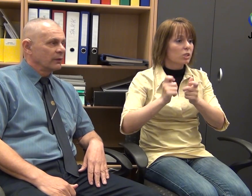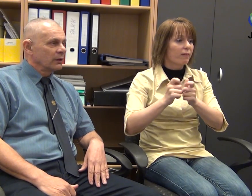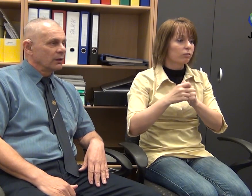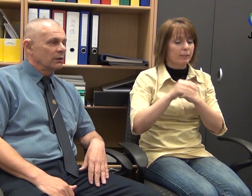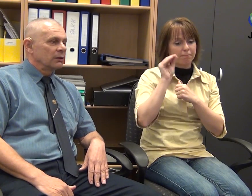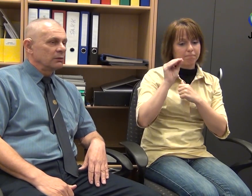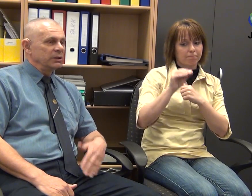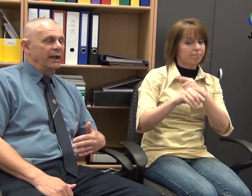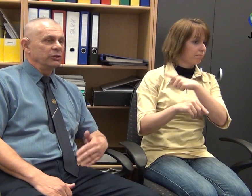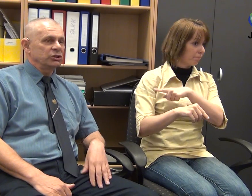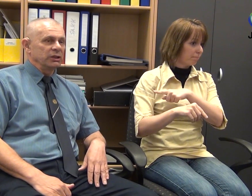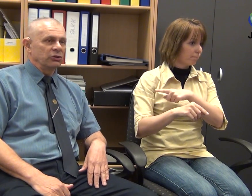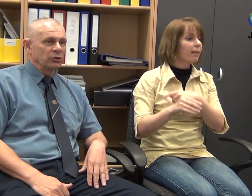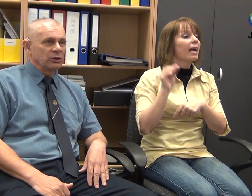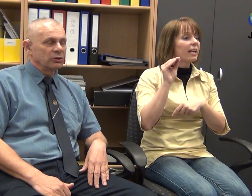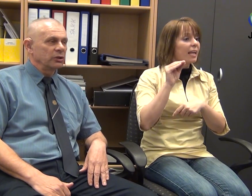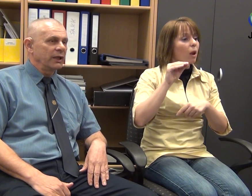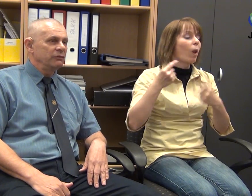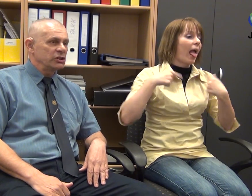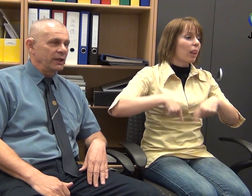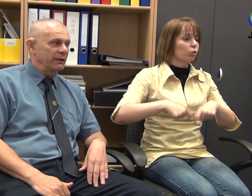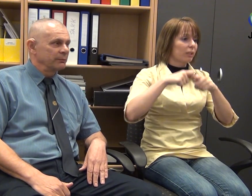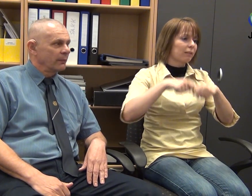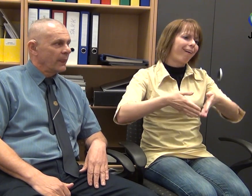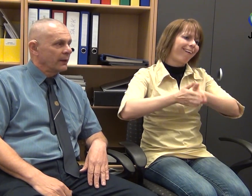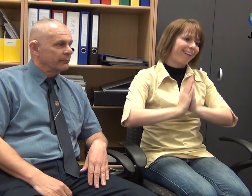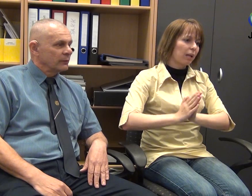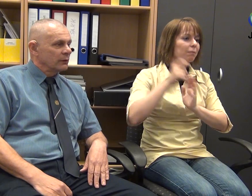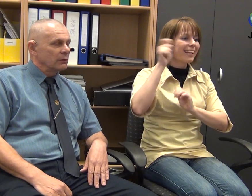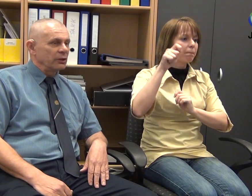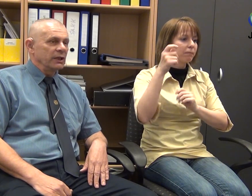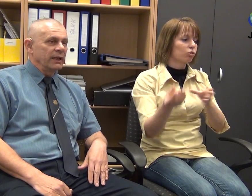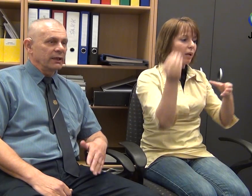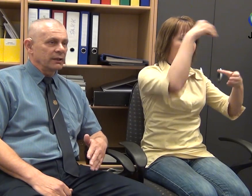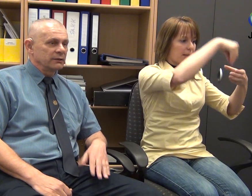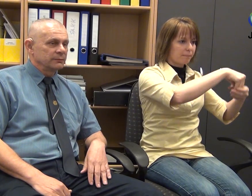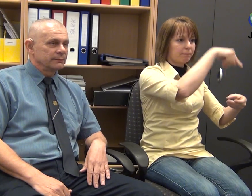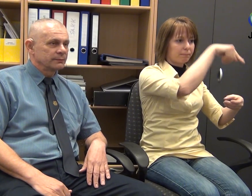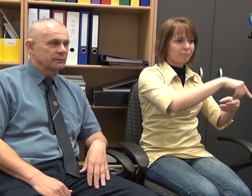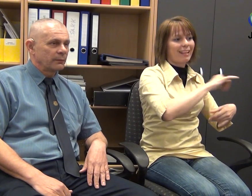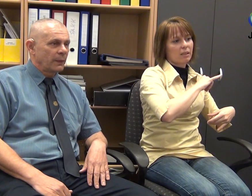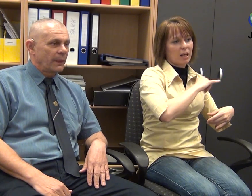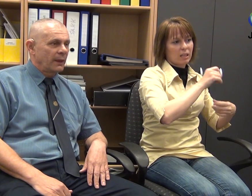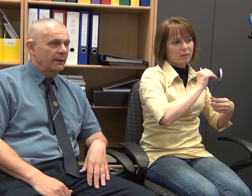ki, mint elnökségi tagot, hogy képviseljem az érdekeket.